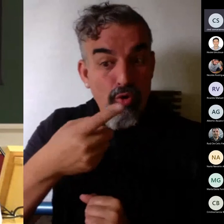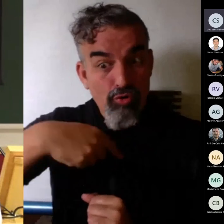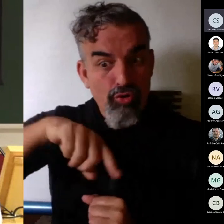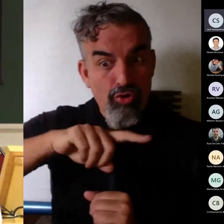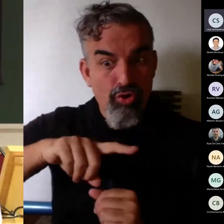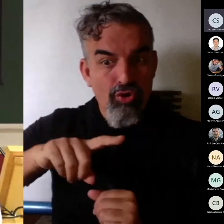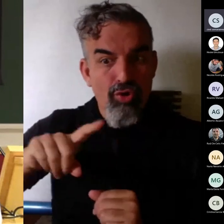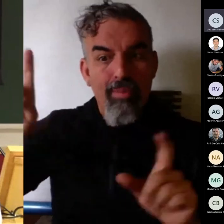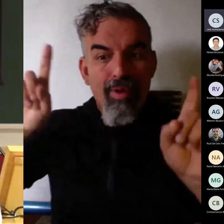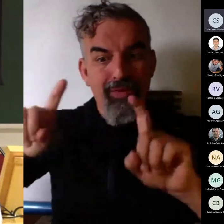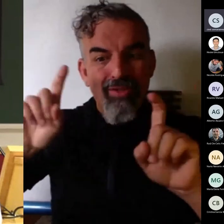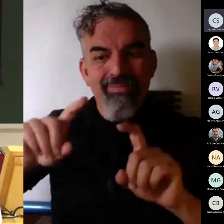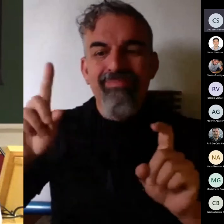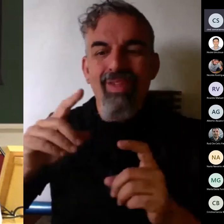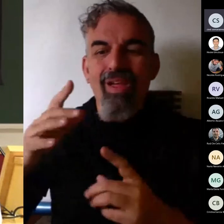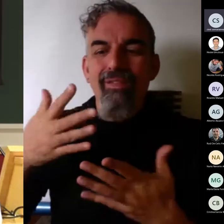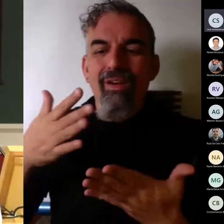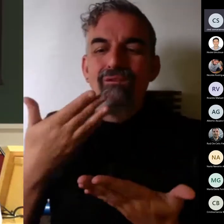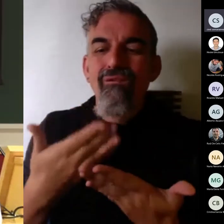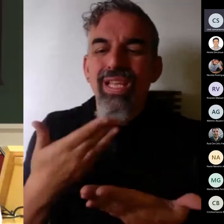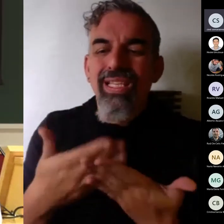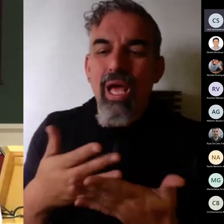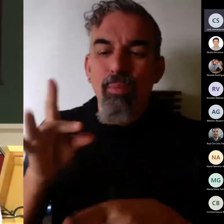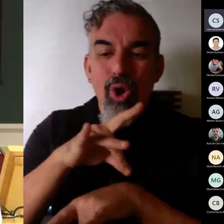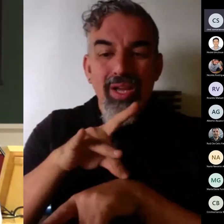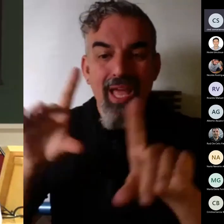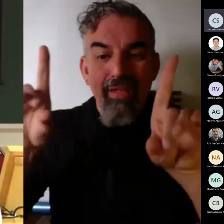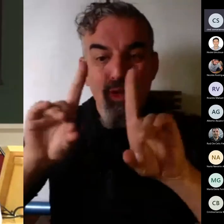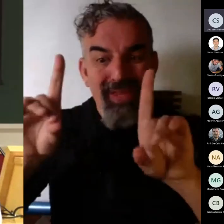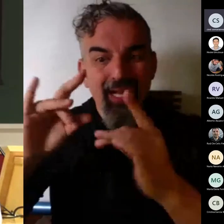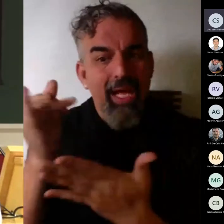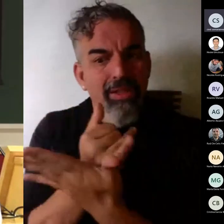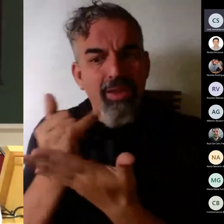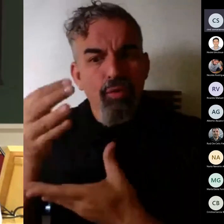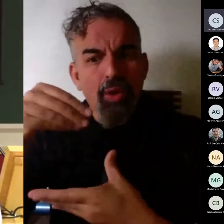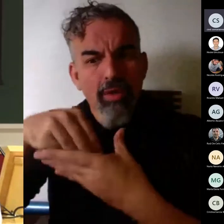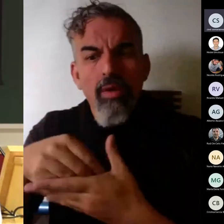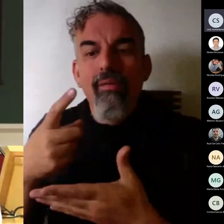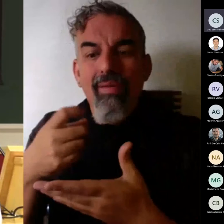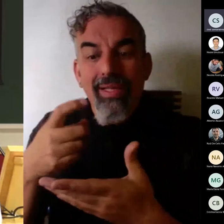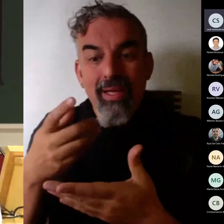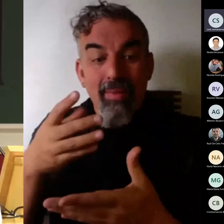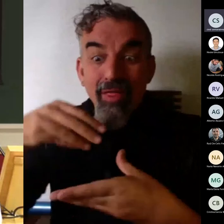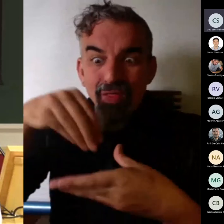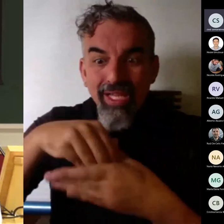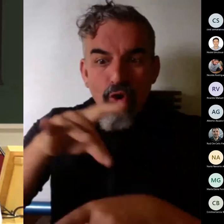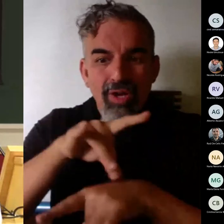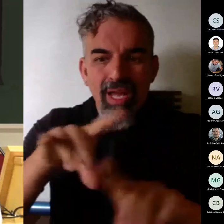fichas guías de docentes de las asignaturas tenemos que definir cómo vamos a evaluar al alumno